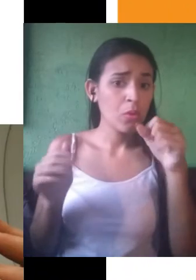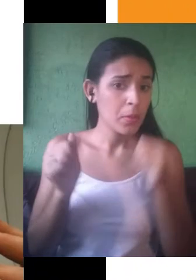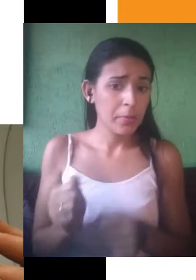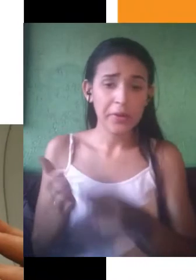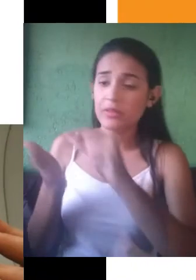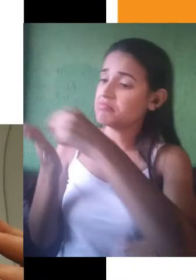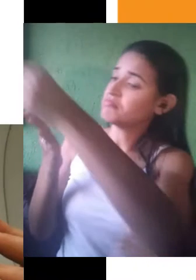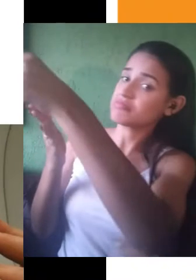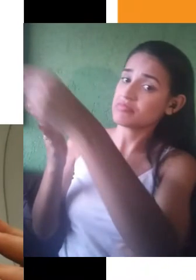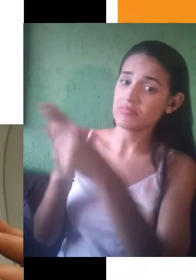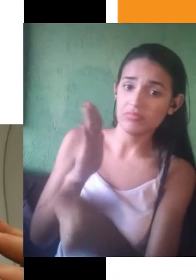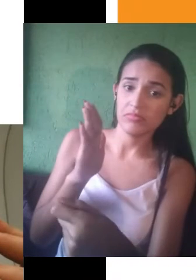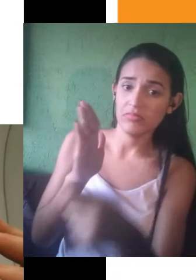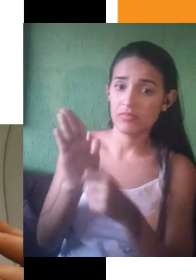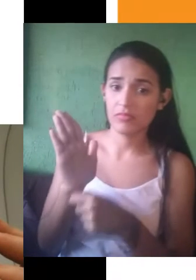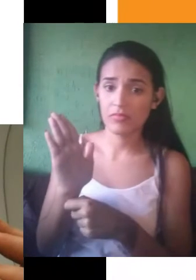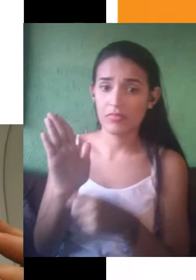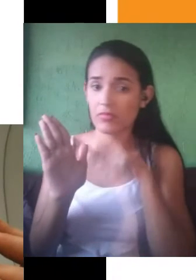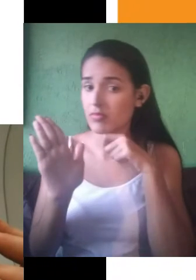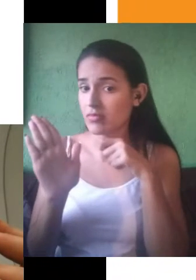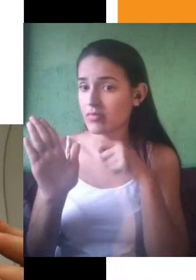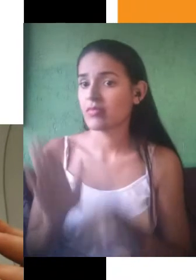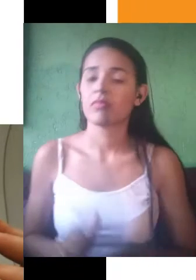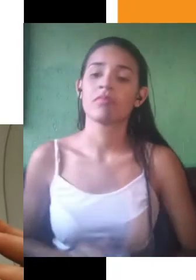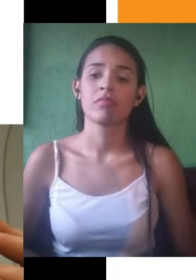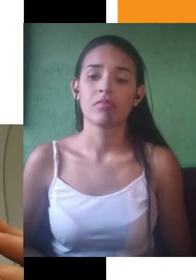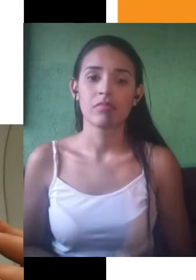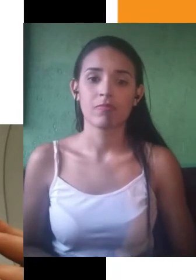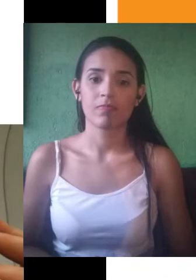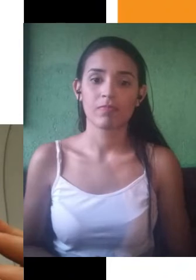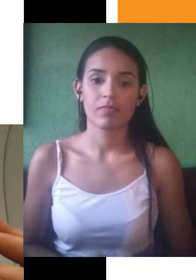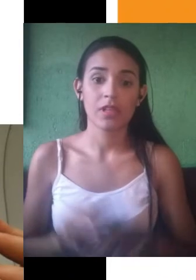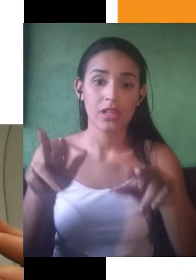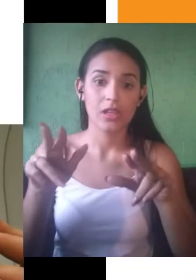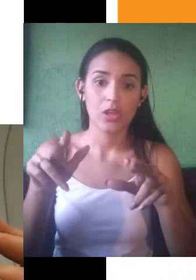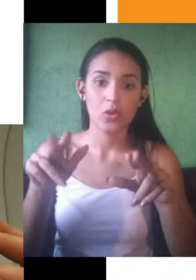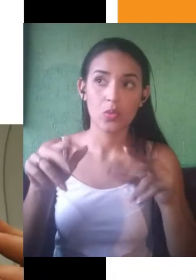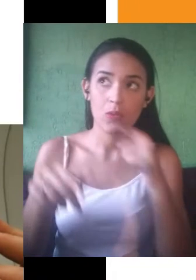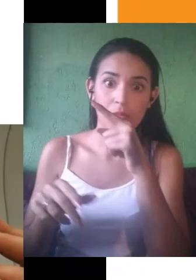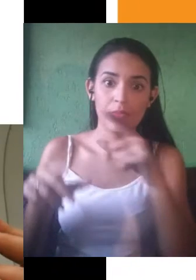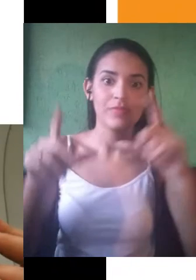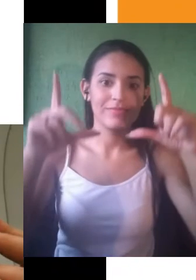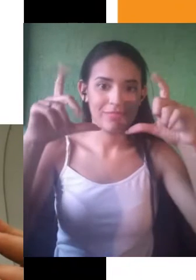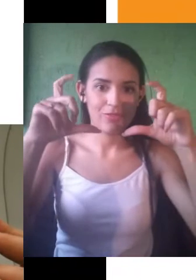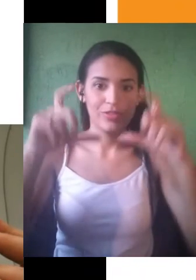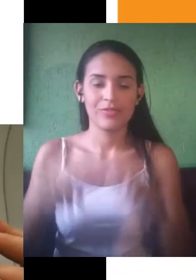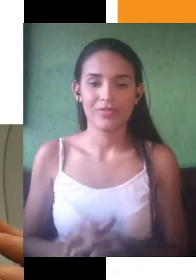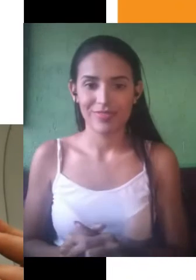os espaços disponíveis, eu sei que não são muitos, mas é muito importante que a gente use, que dá dessas margens para fazer